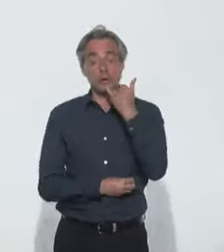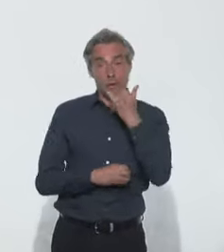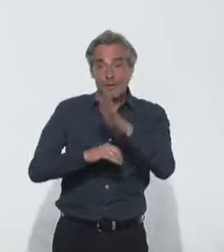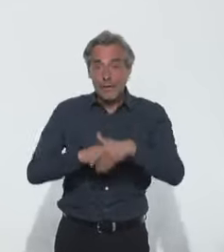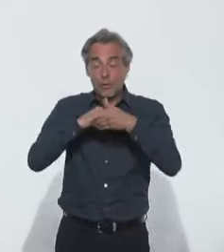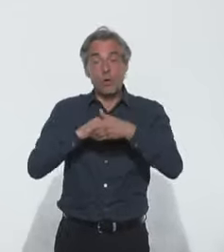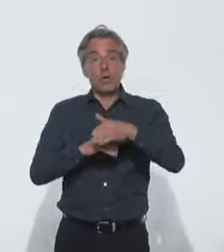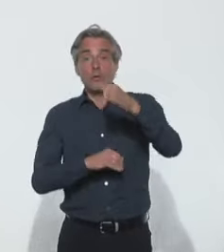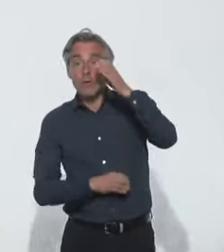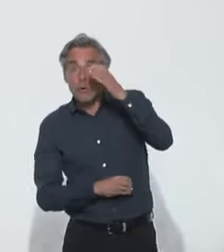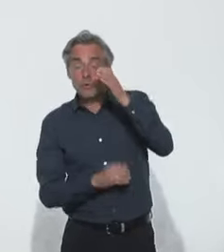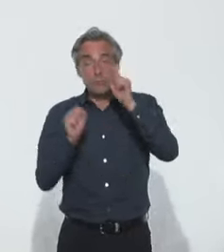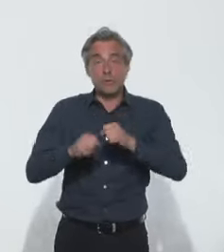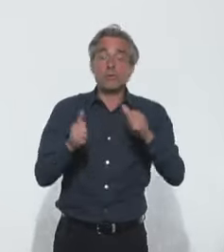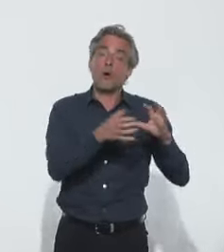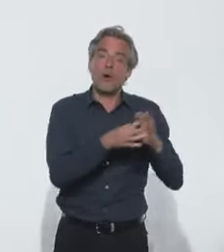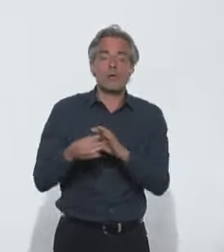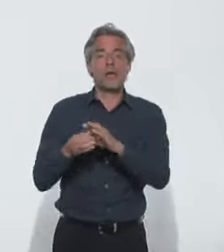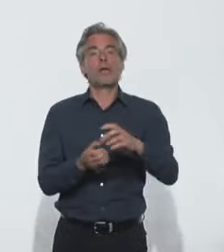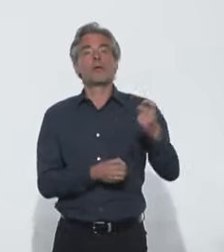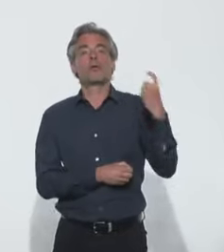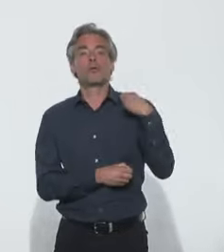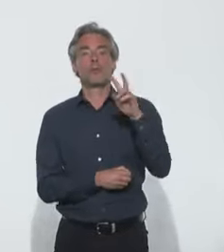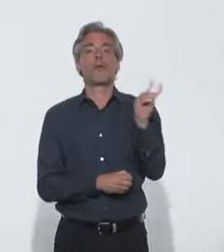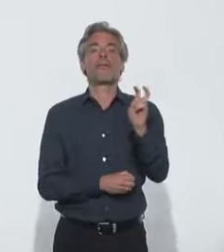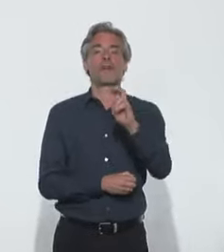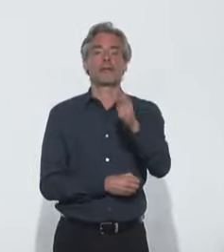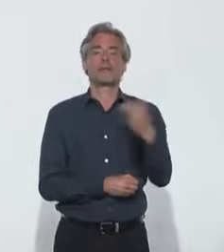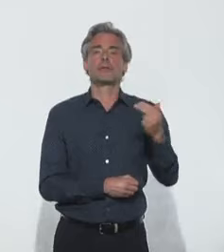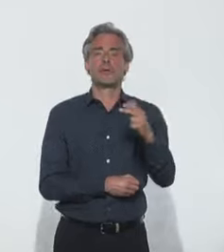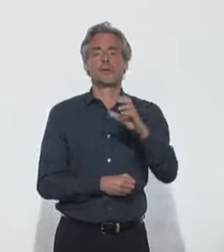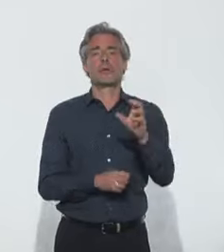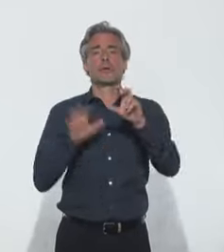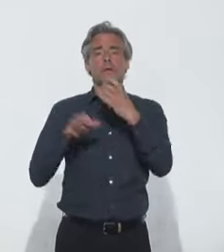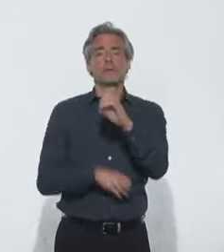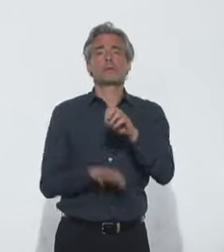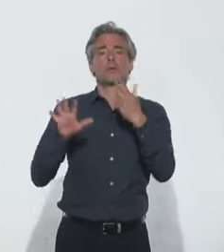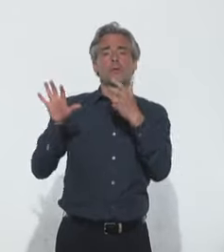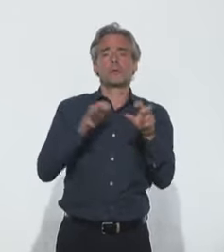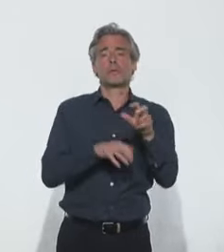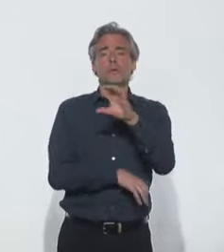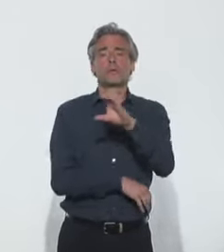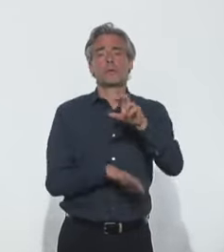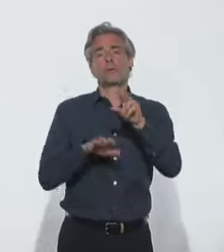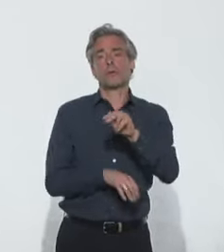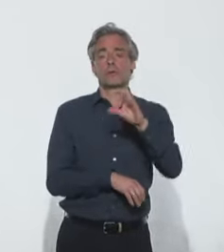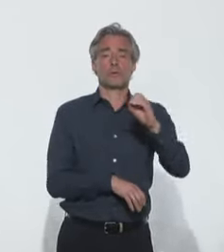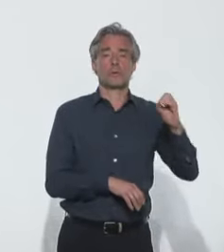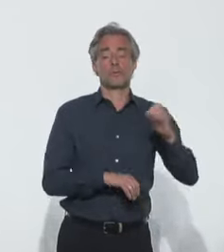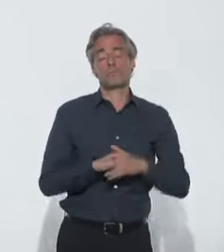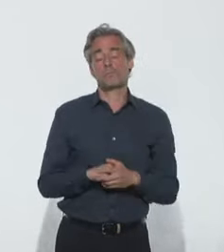existent. En lien avec le numéro vert national, le numéro COVID, le 0800-130-000,